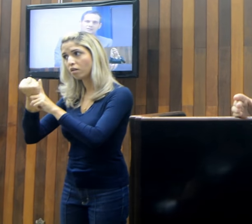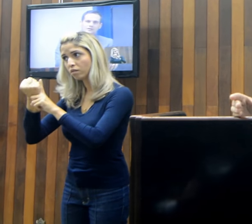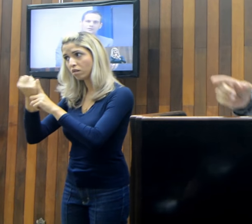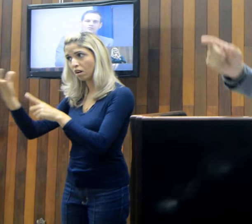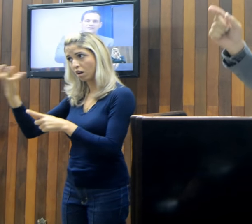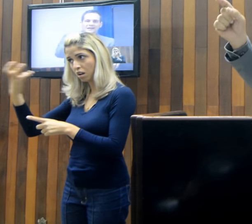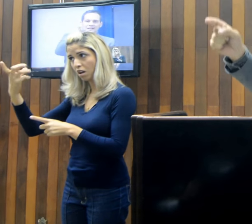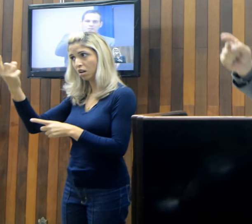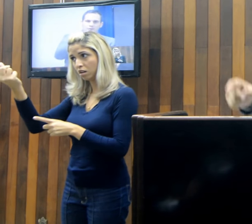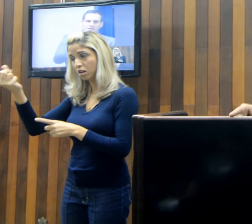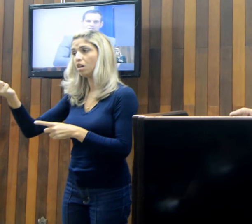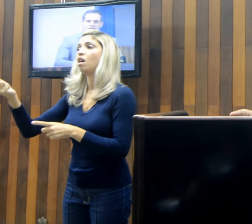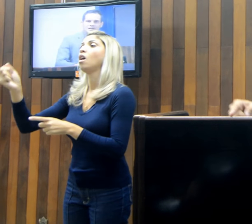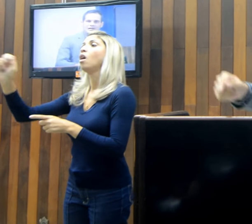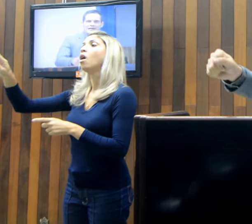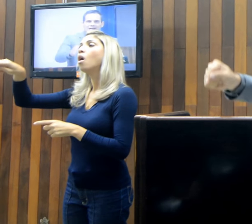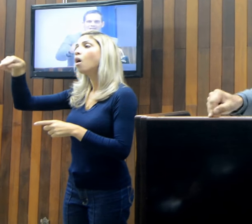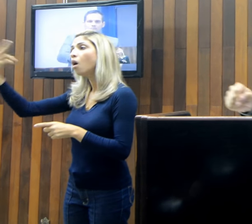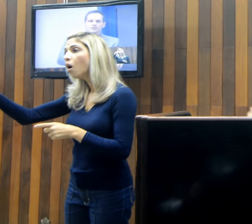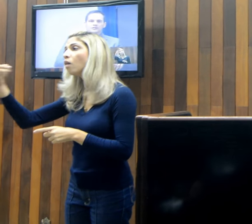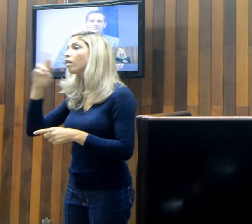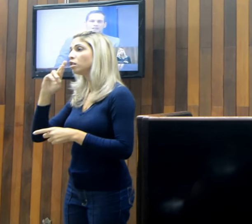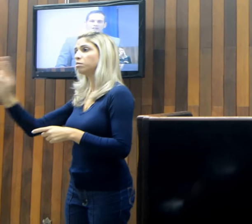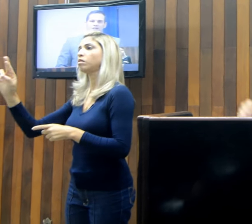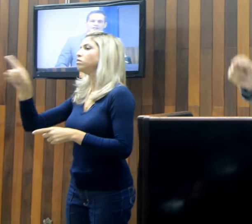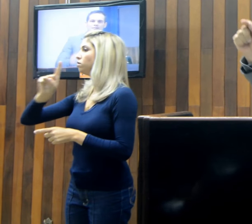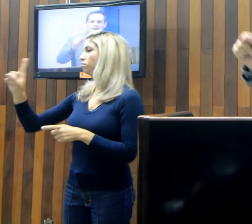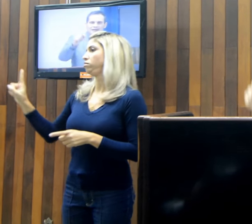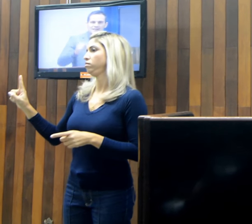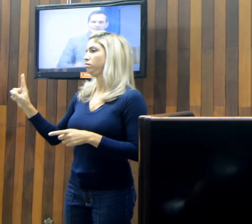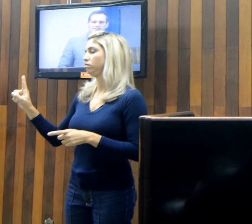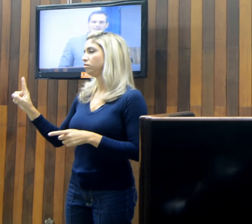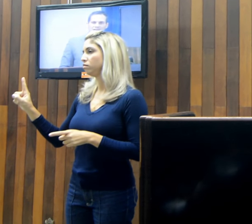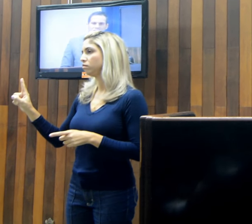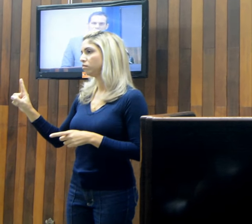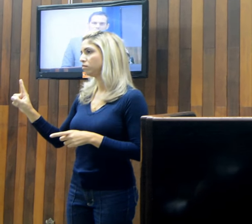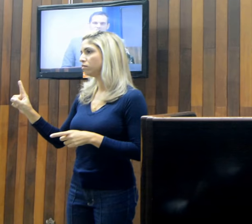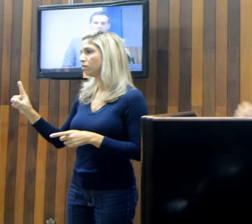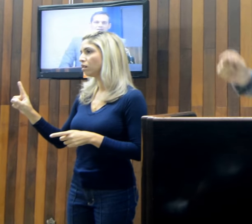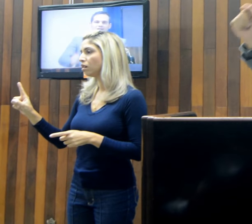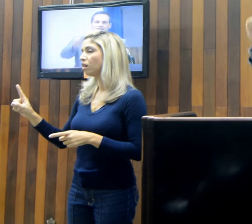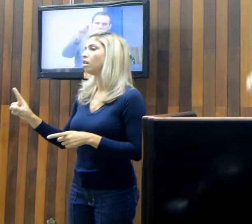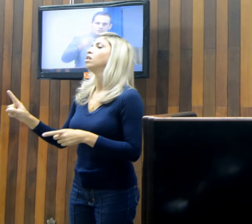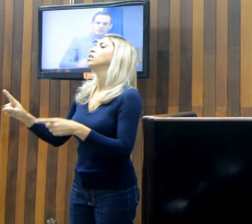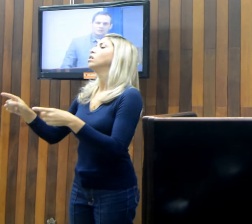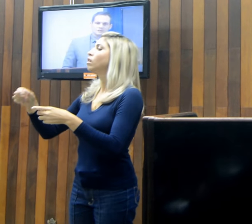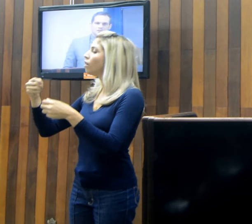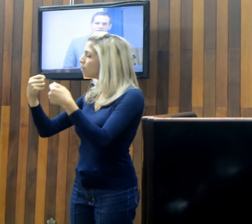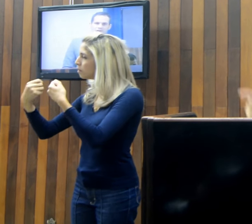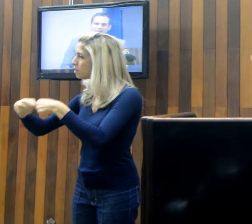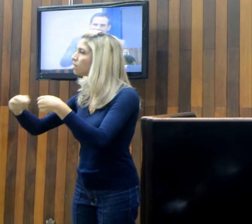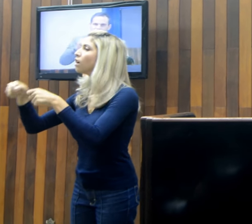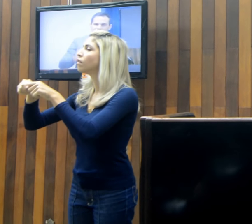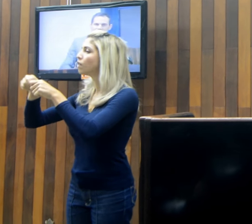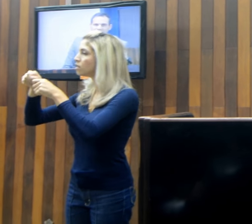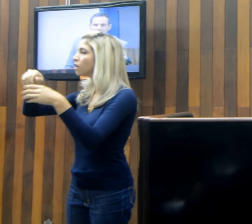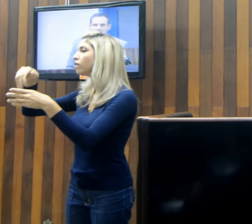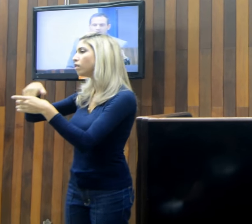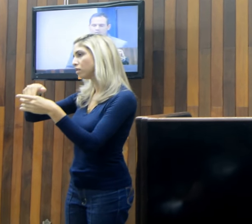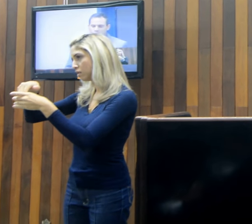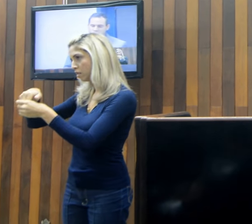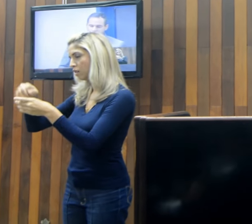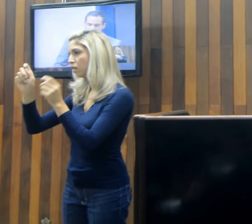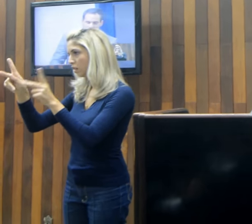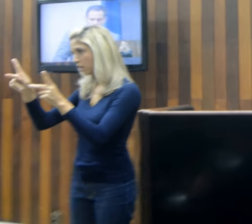ou vai dar resposta à classe política que merece ser respondida nas urnas. Essa é a minha palavra.